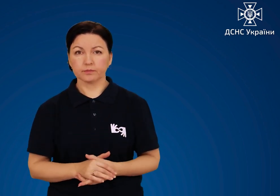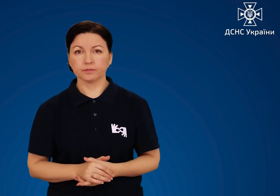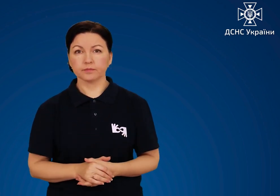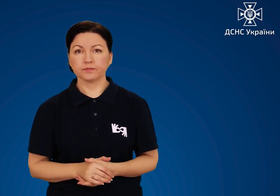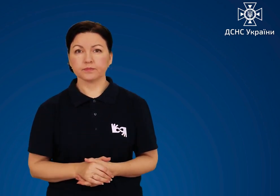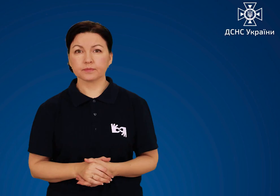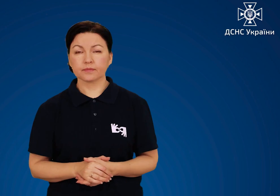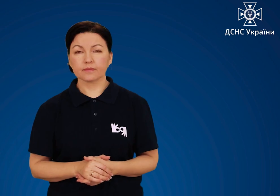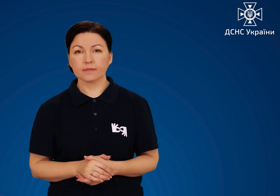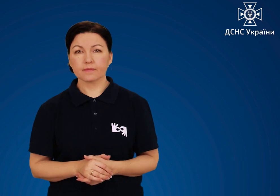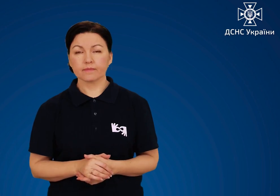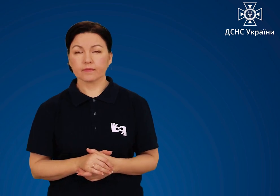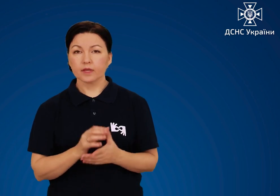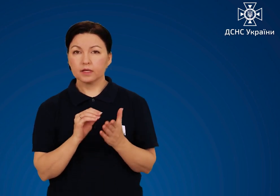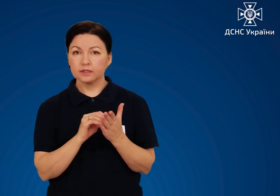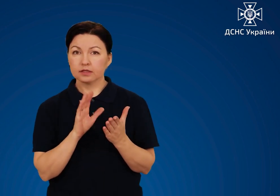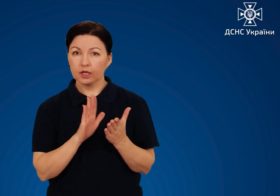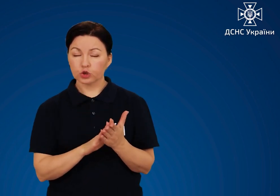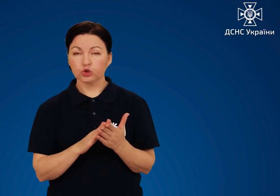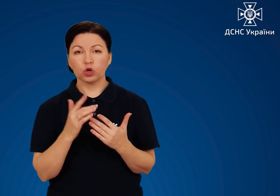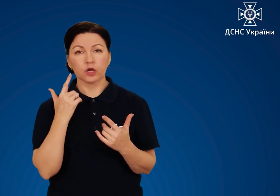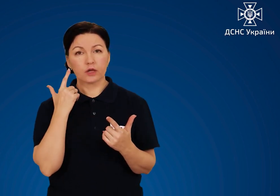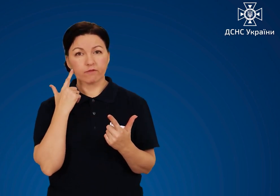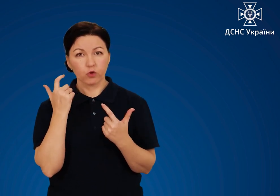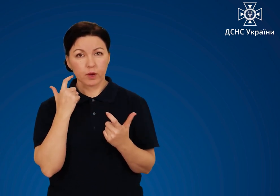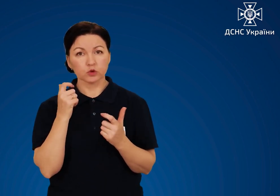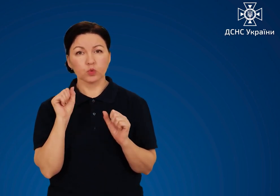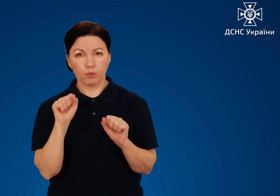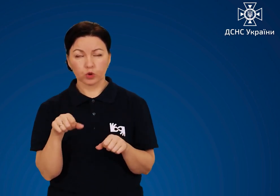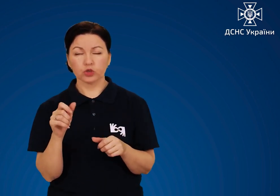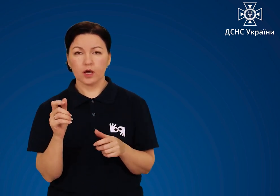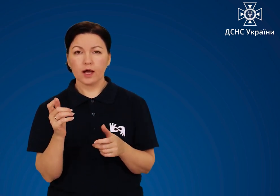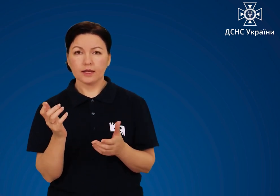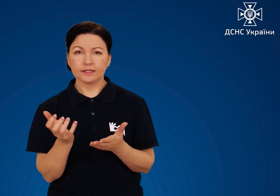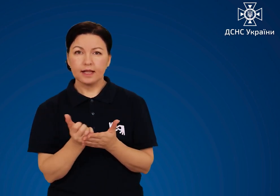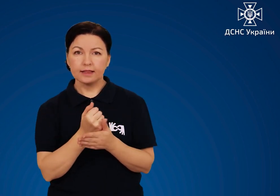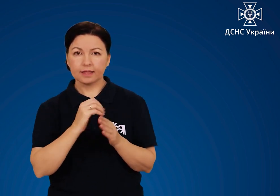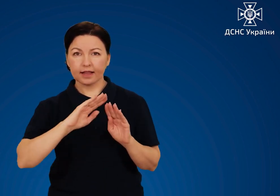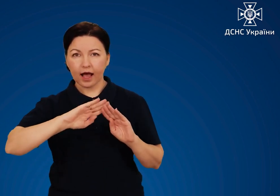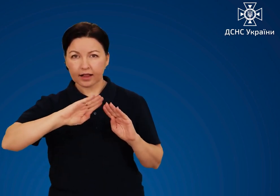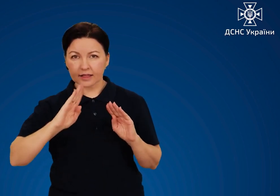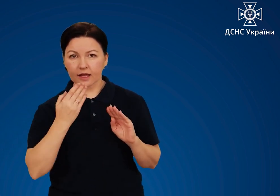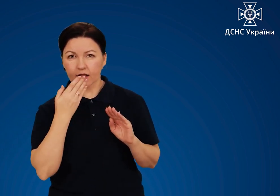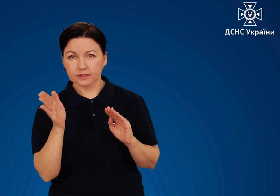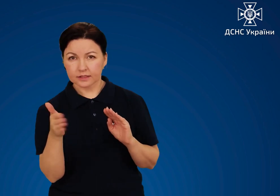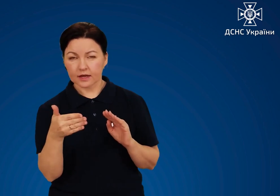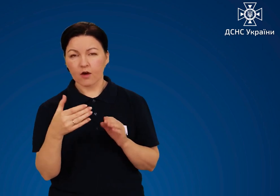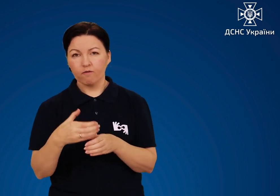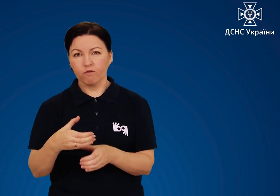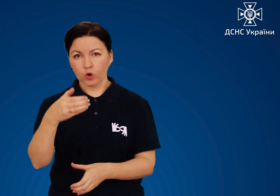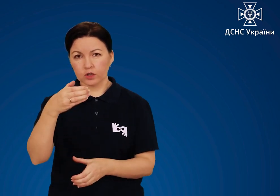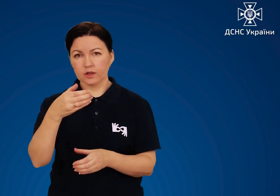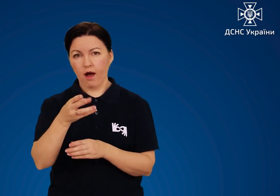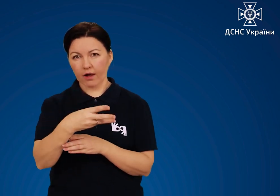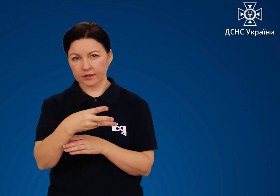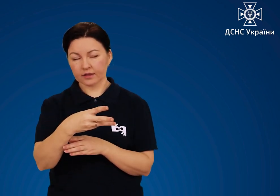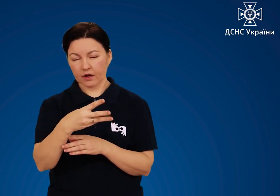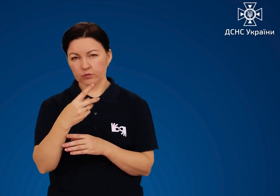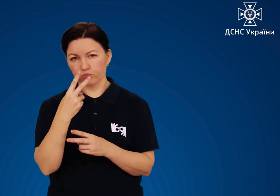розтоплюються. Зазначену інформацію можна знайти на етикетці вогнегасника.